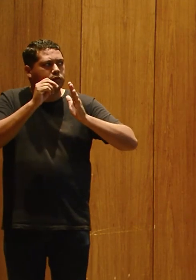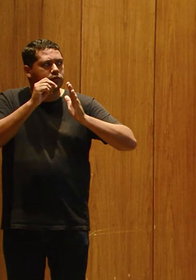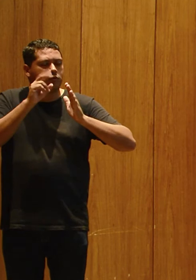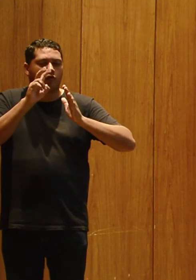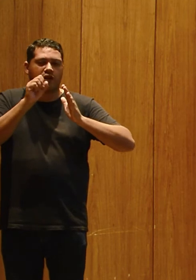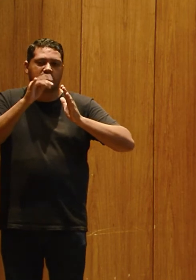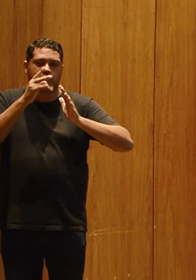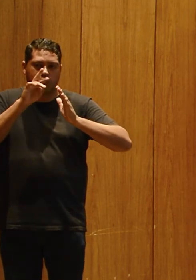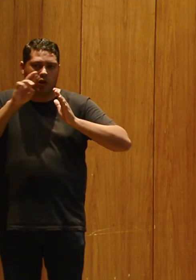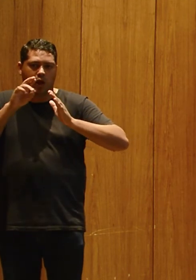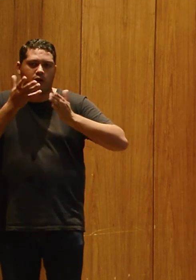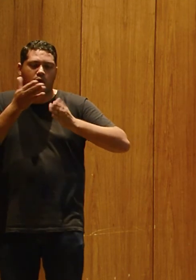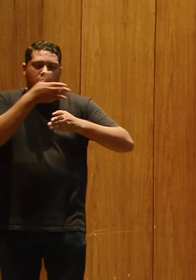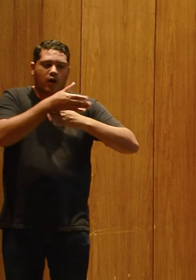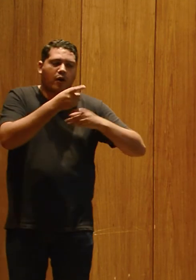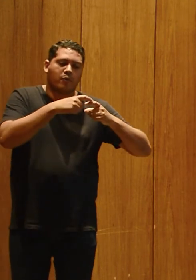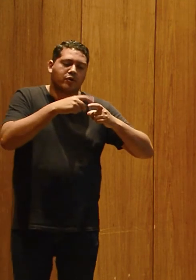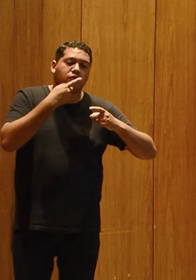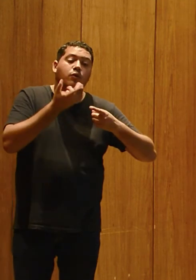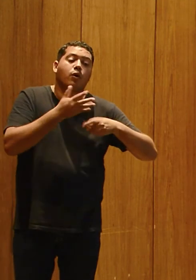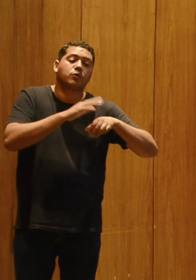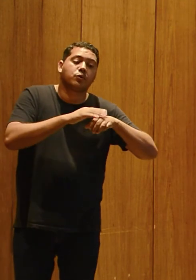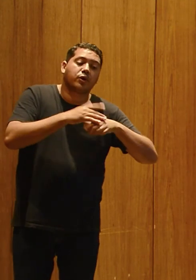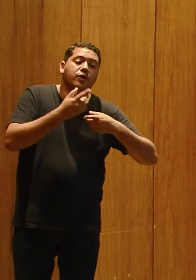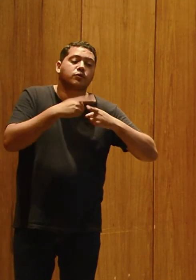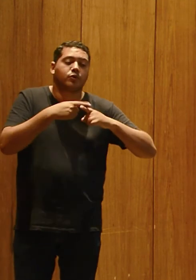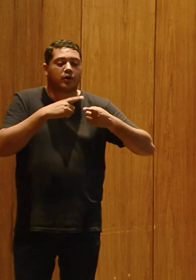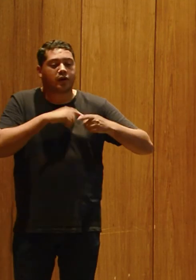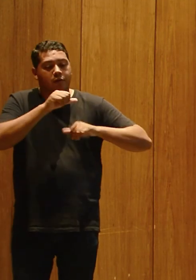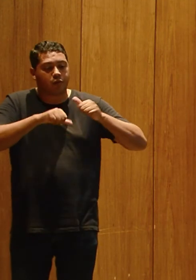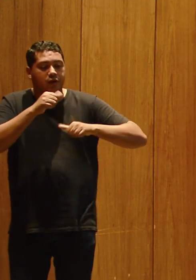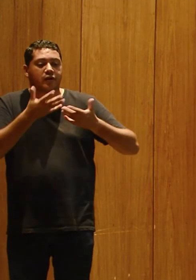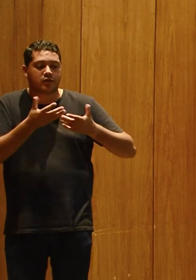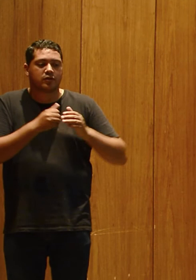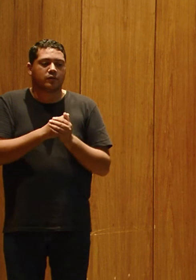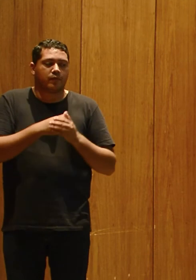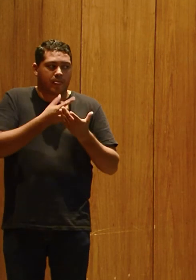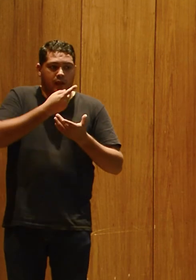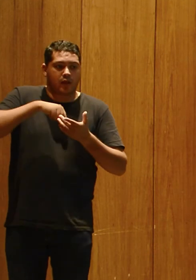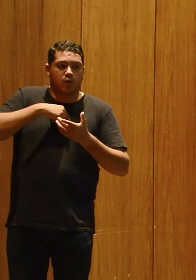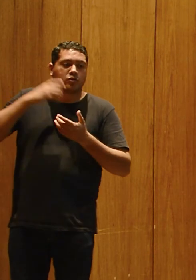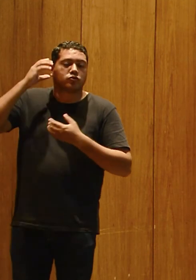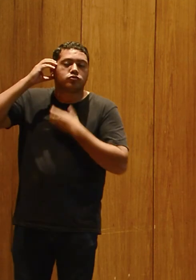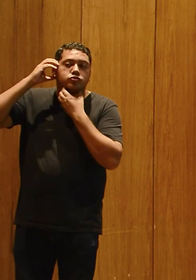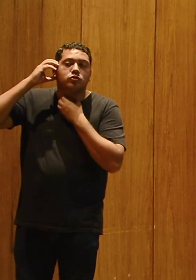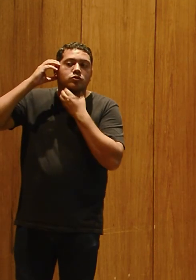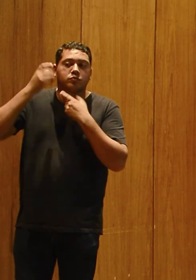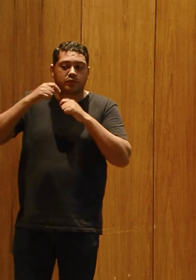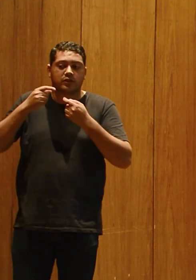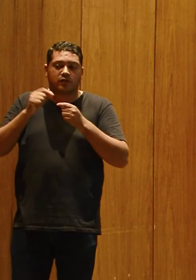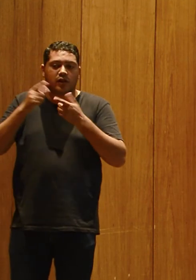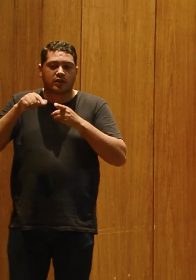falar qual a doença que você tem, qual a alteração e cabe a nós, fonoaudiólogos, o quê? Fazer o topo diagnóstico funcional, saber